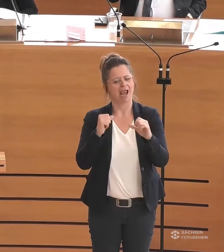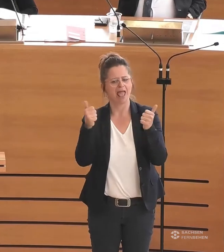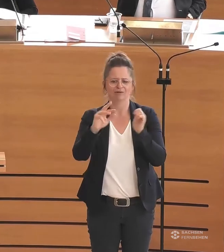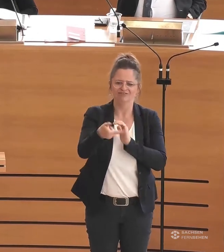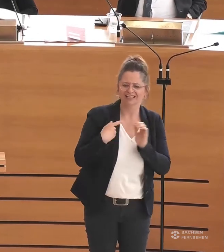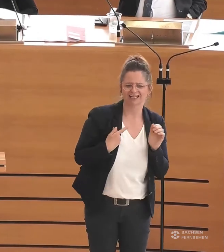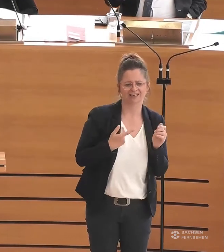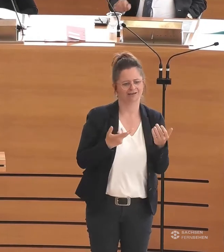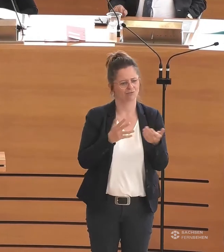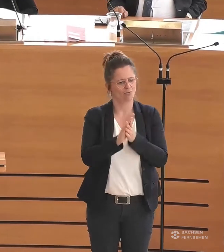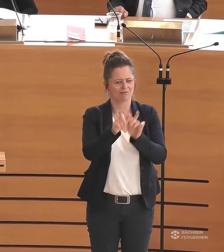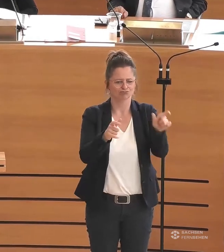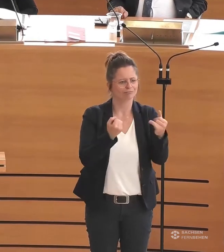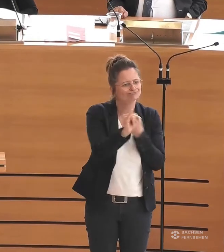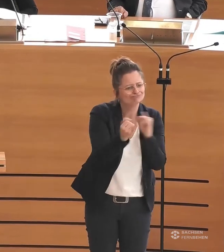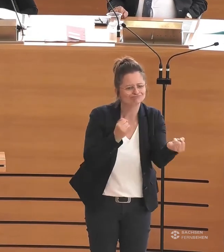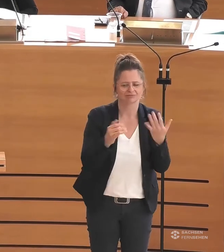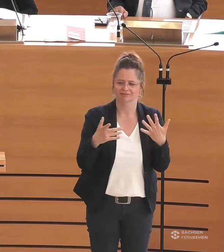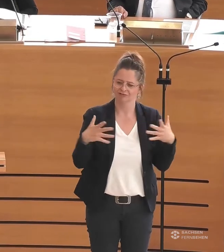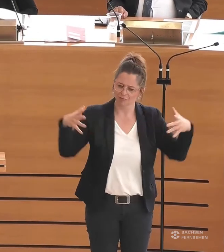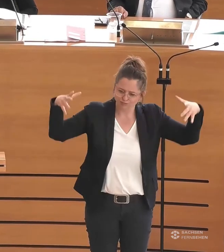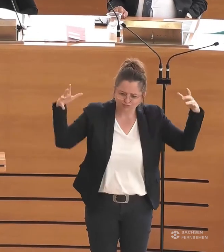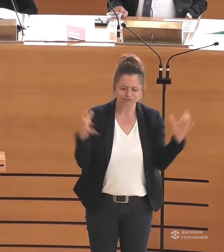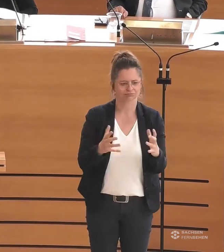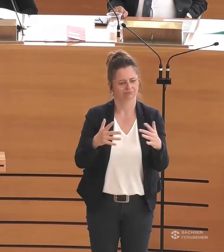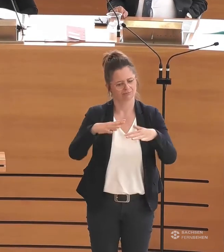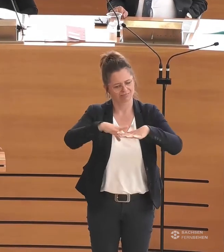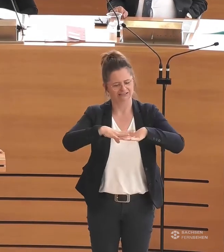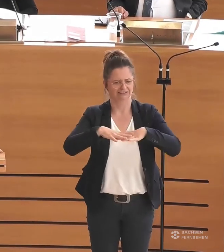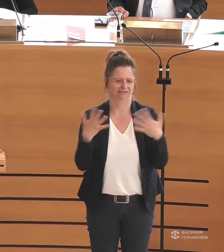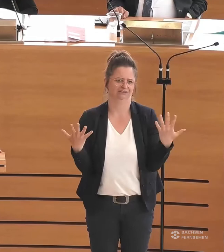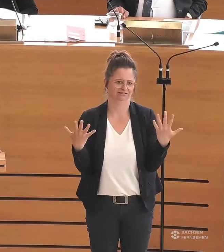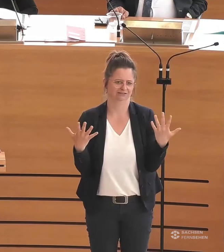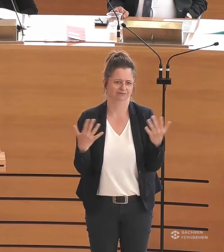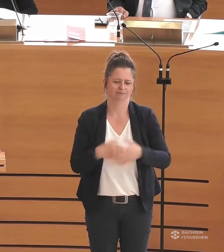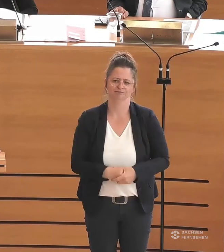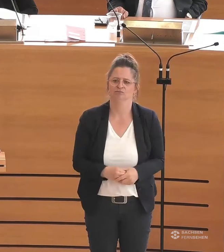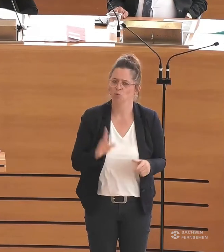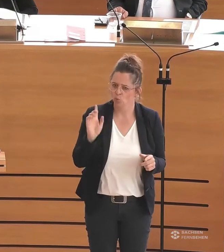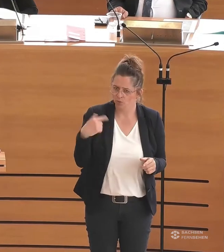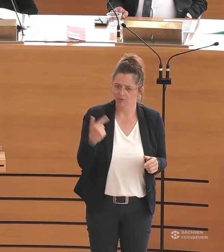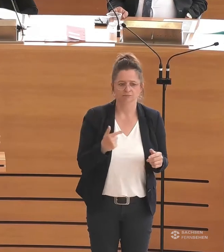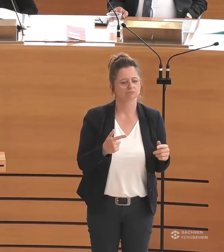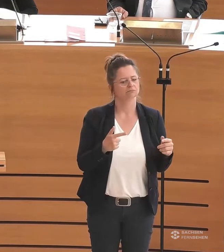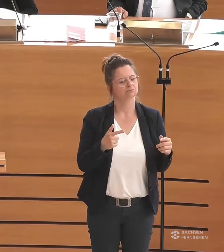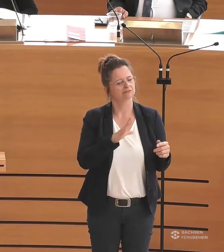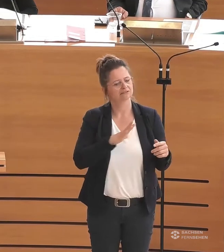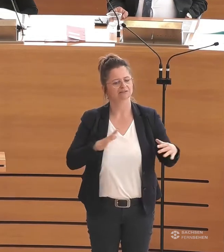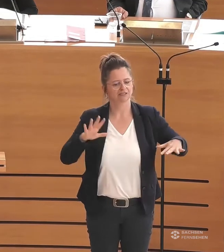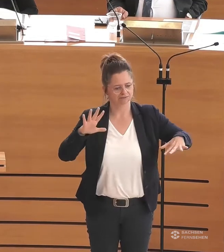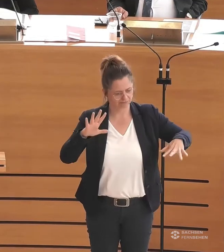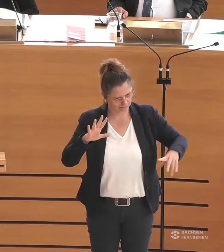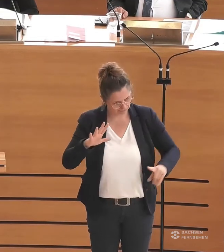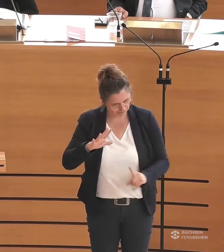sich identifizieren können. Um sich eben auszutauschen, zu vernetzen und auch in das Leben hier in Sachsen hineinzukommen. Es ist aber auch